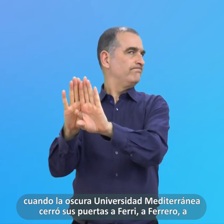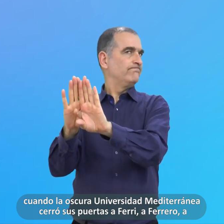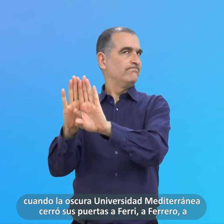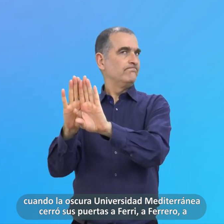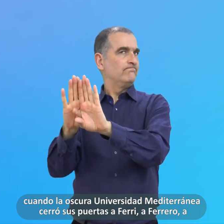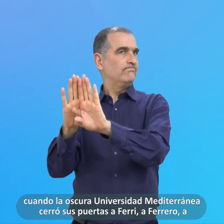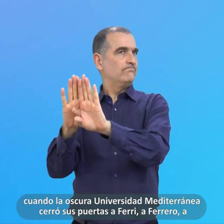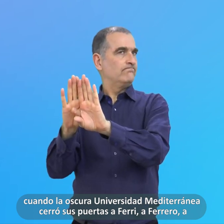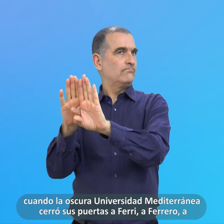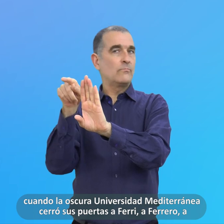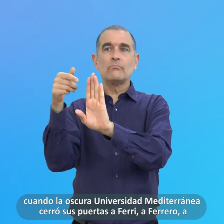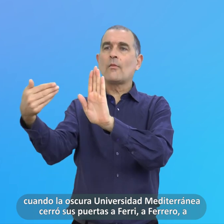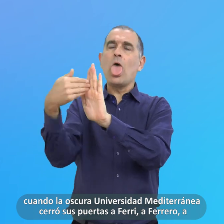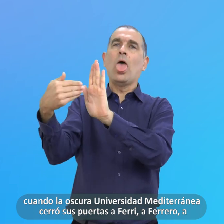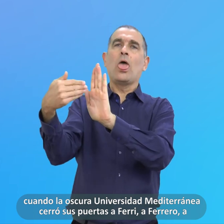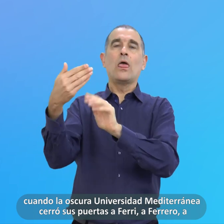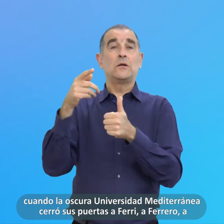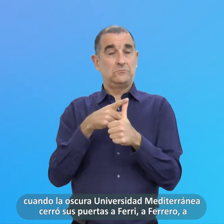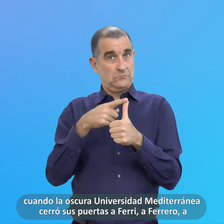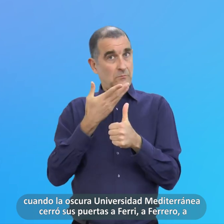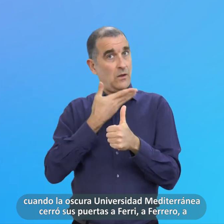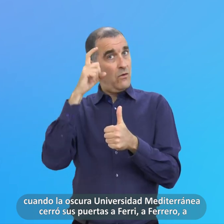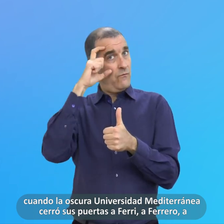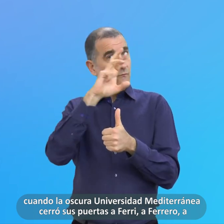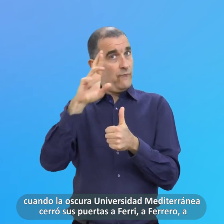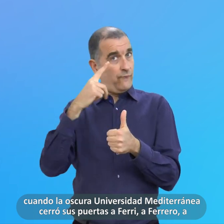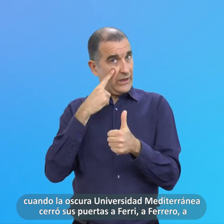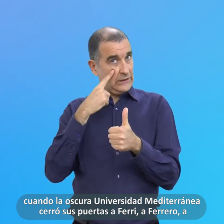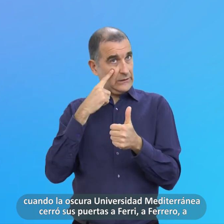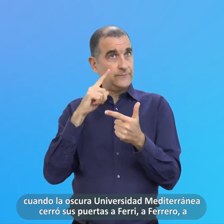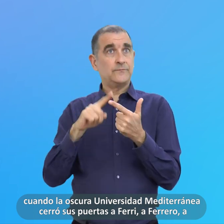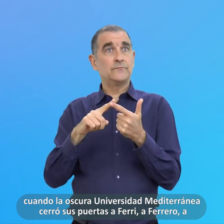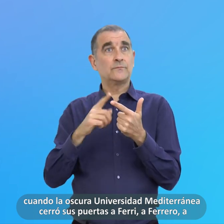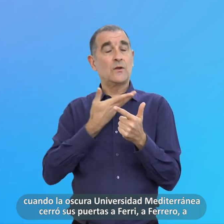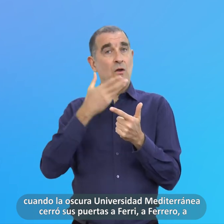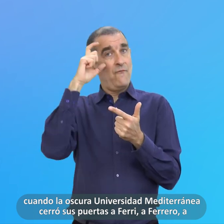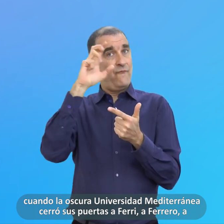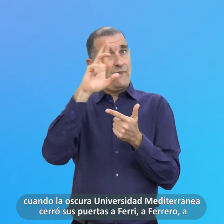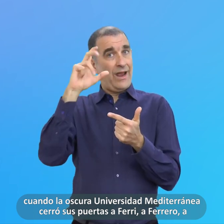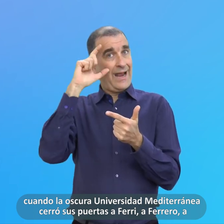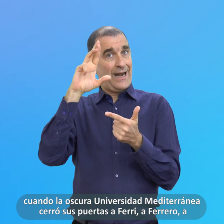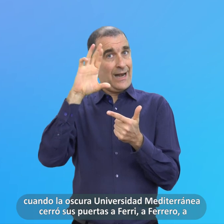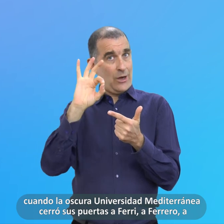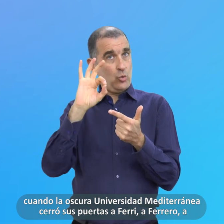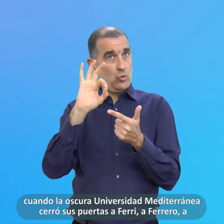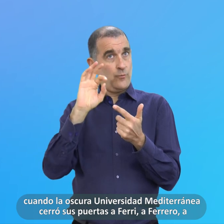A Ferri A Ferrero A Palacios